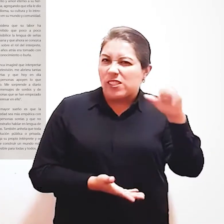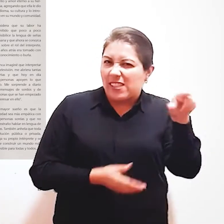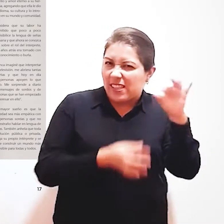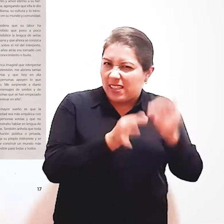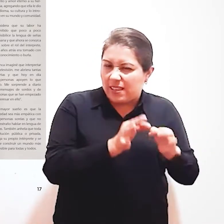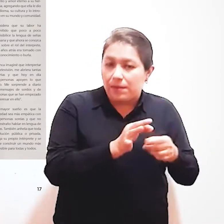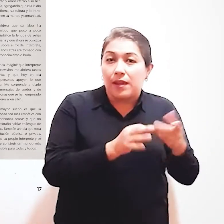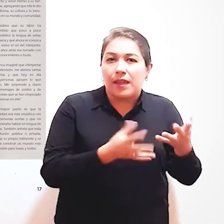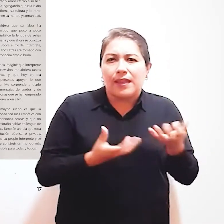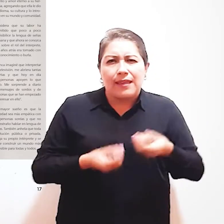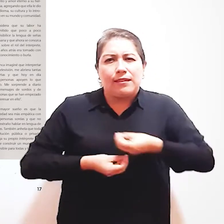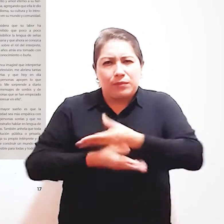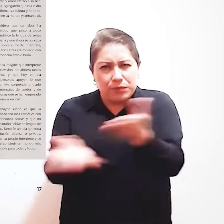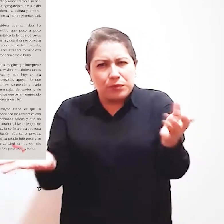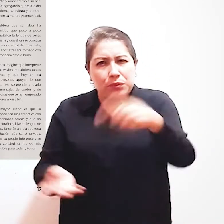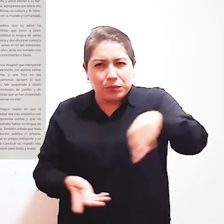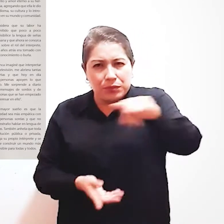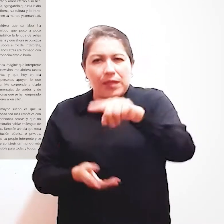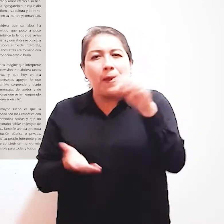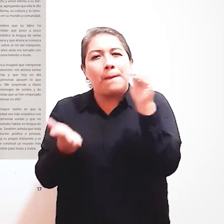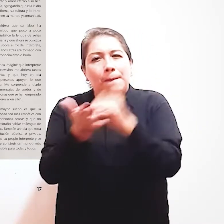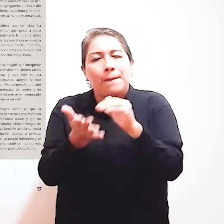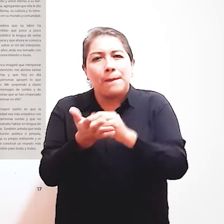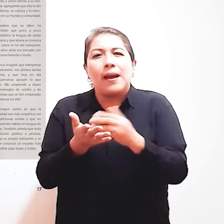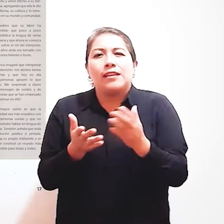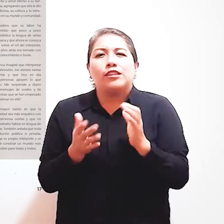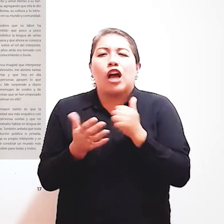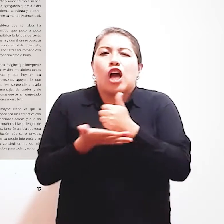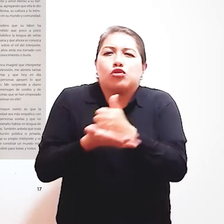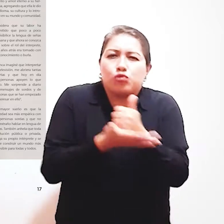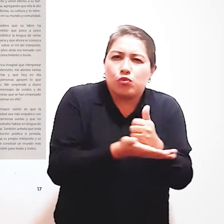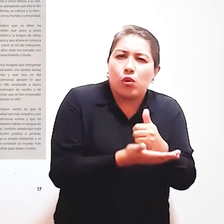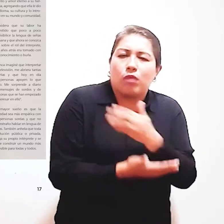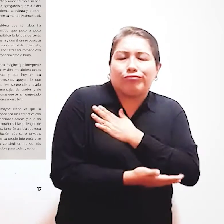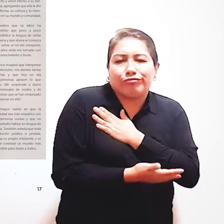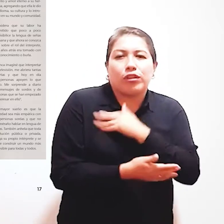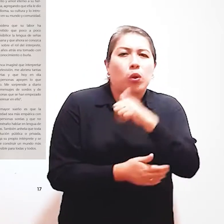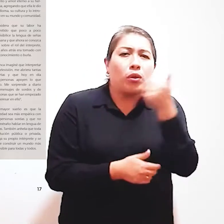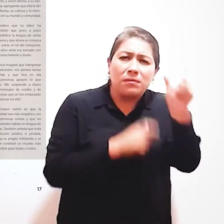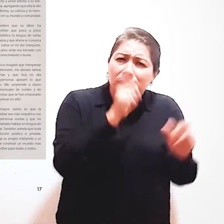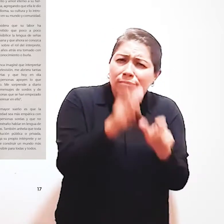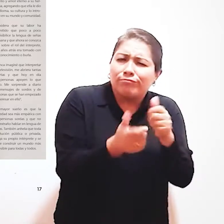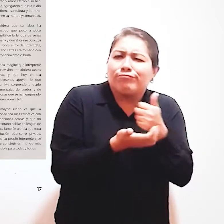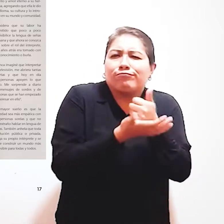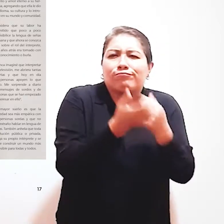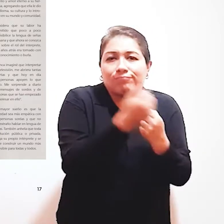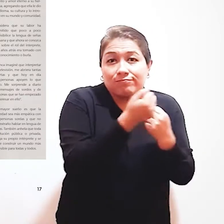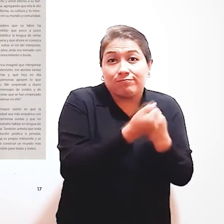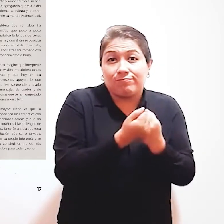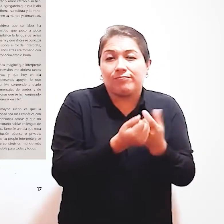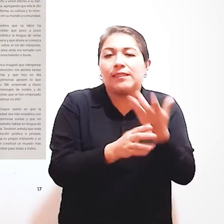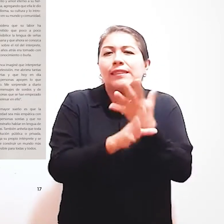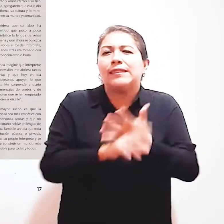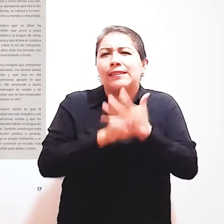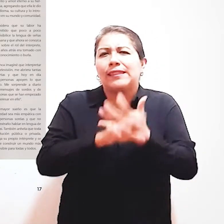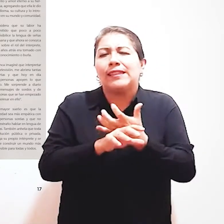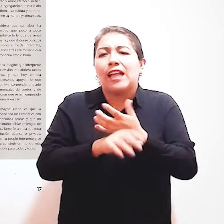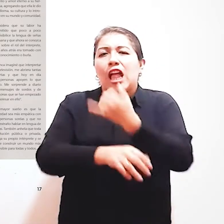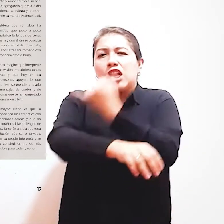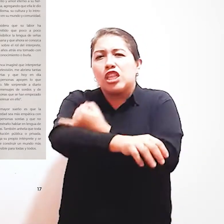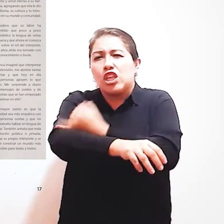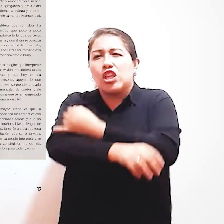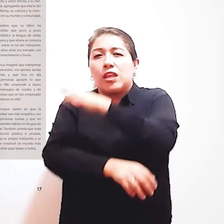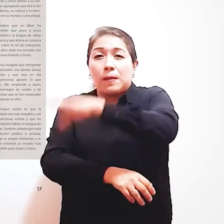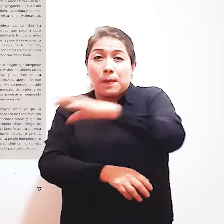empática Con las personas sordas Y que no sea extraño Hablar en lengua de señas También Anhela que toda institución